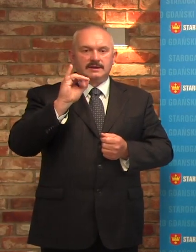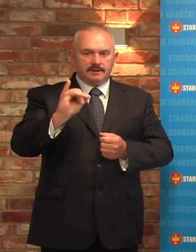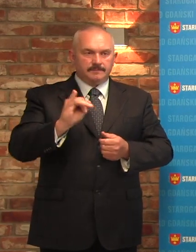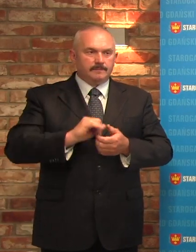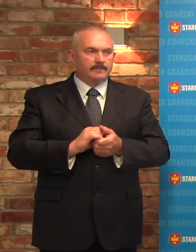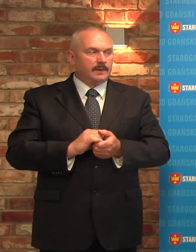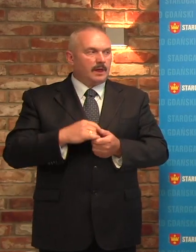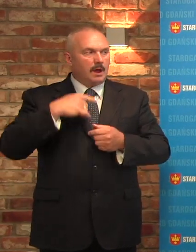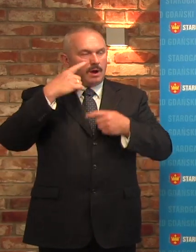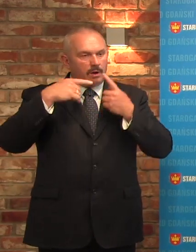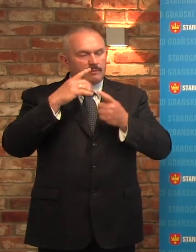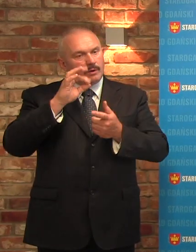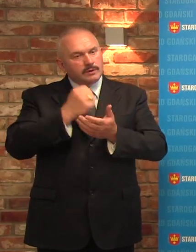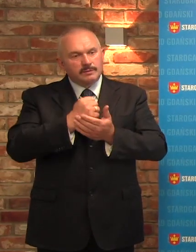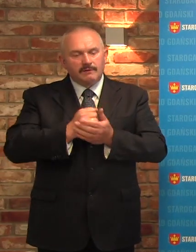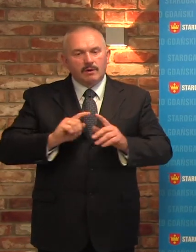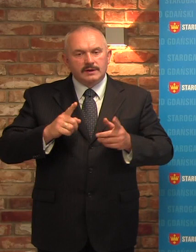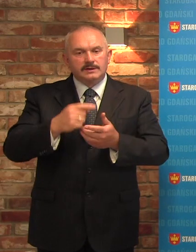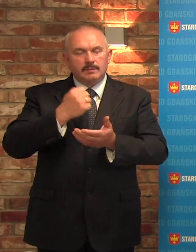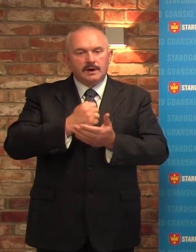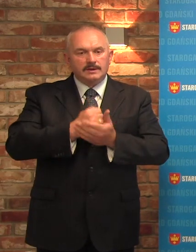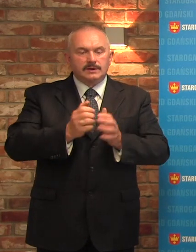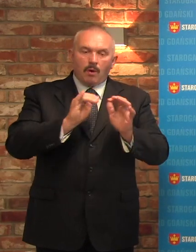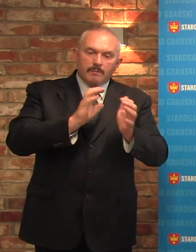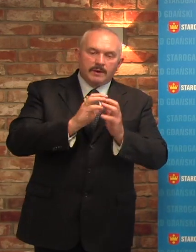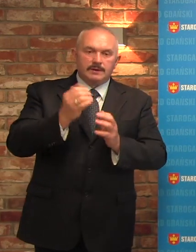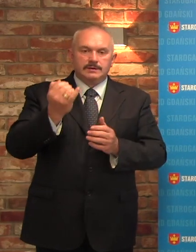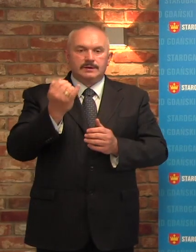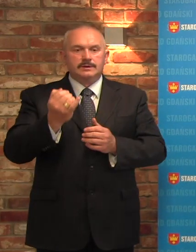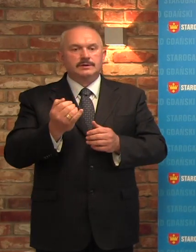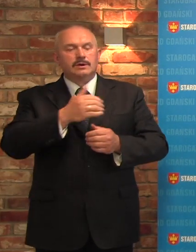organizacji pracy i opieki nad dziećmi w szkołach i przedszkolach.